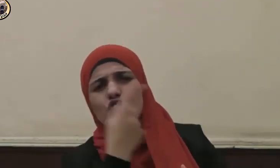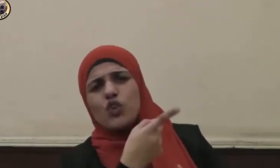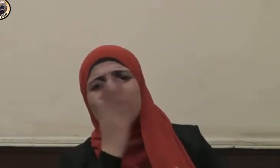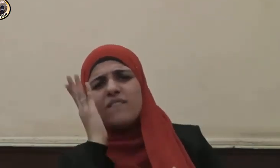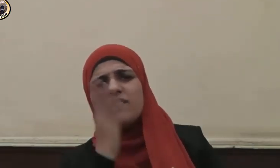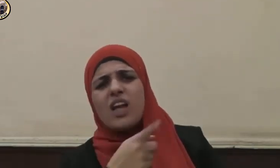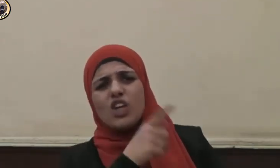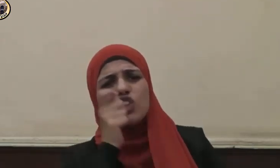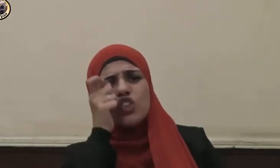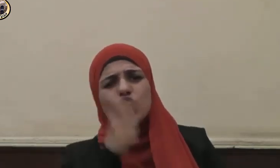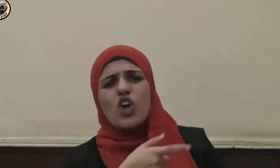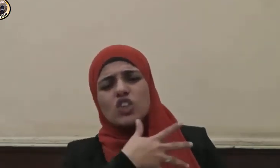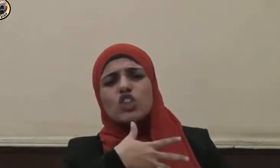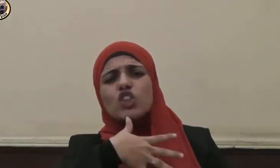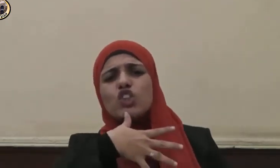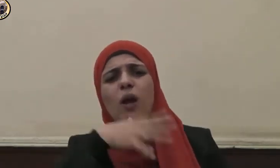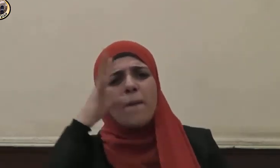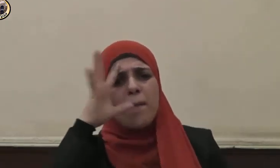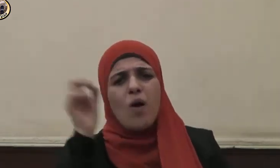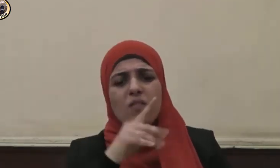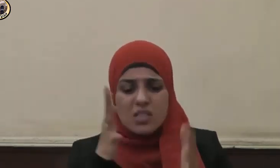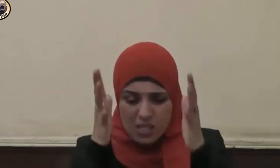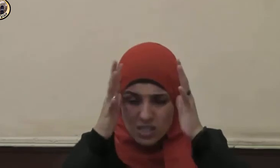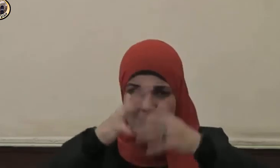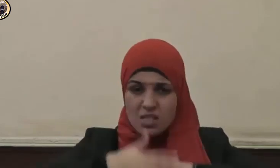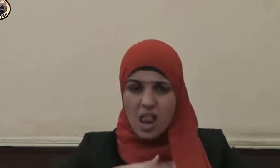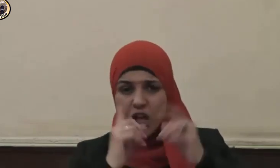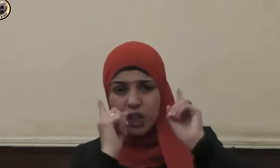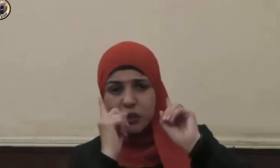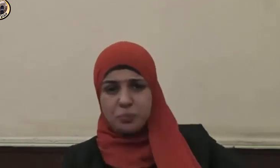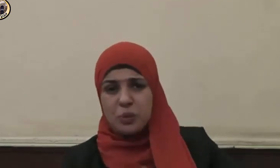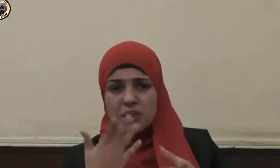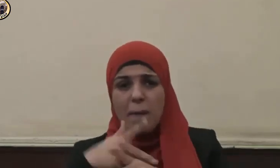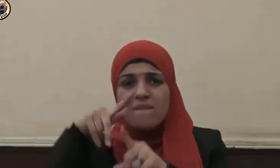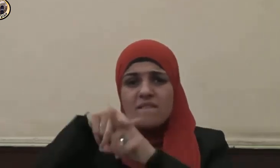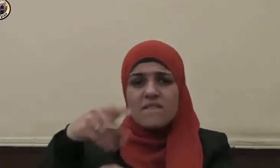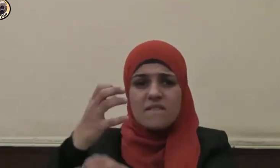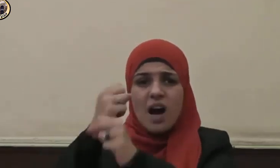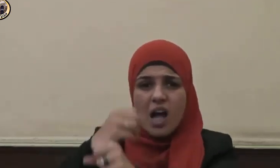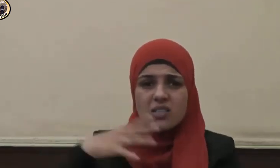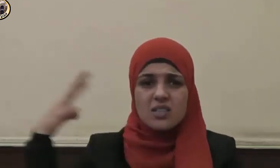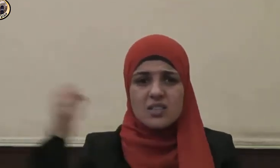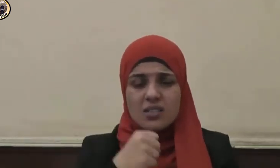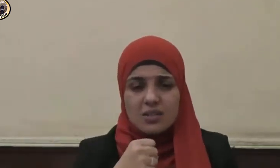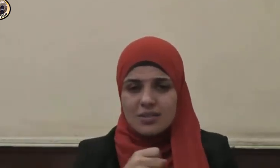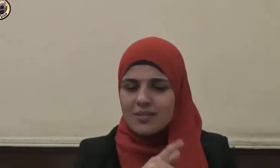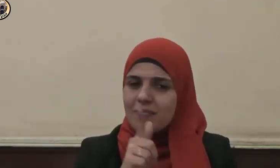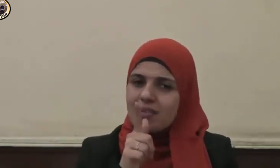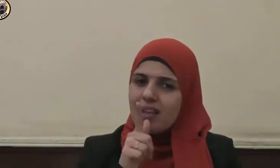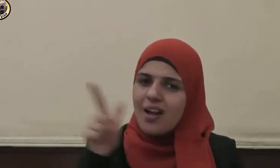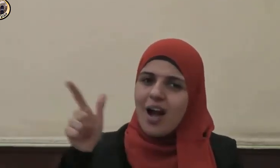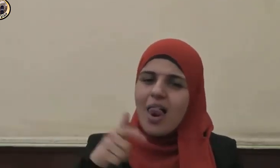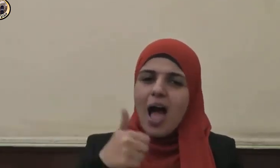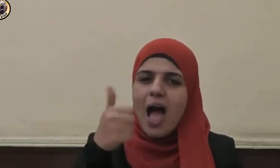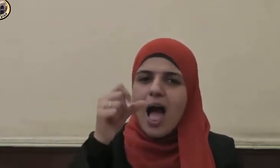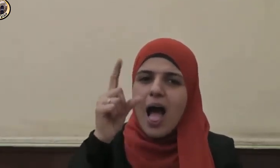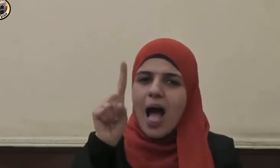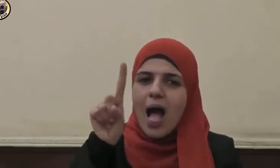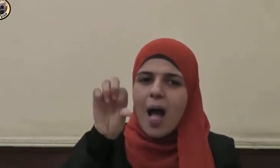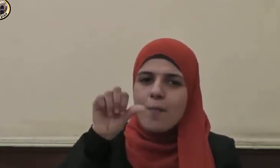الشيخ ترك صلاته من أجل فرس فقال أبو برزة ما عنفني